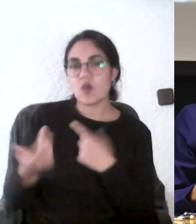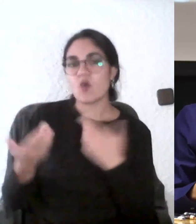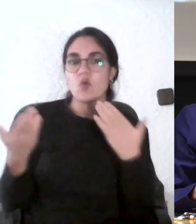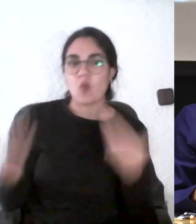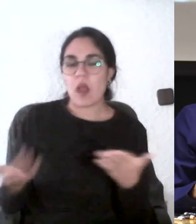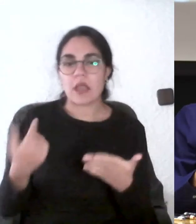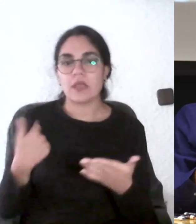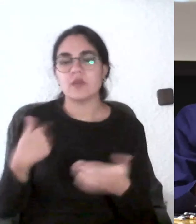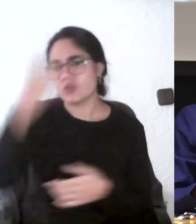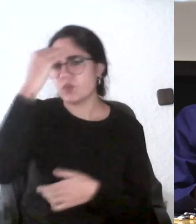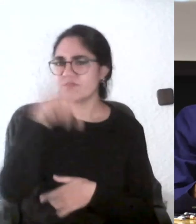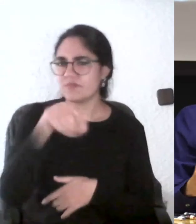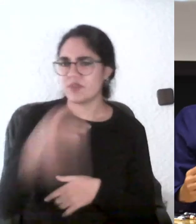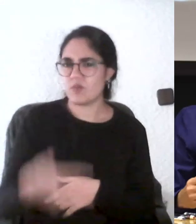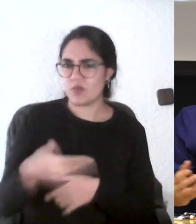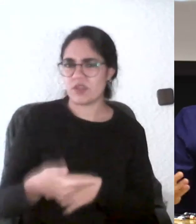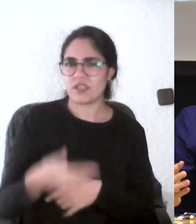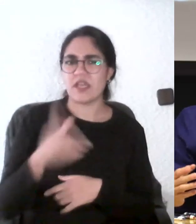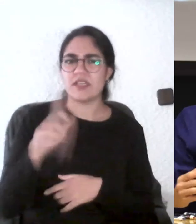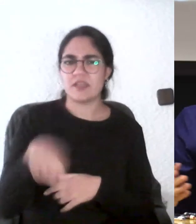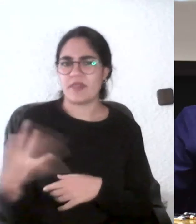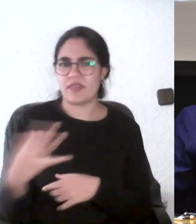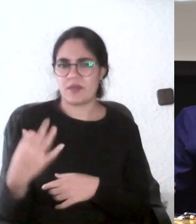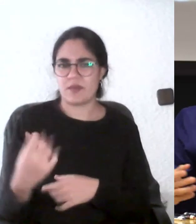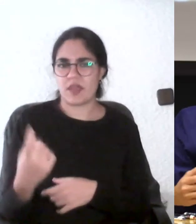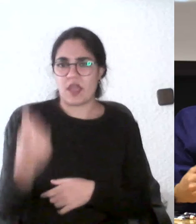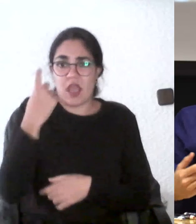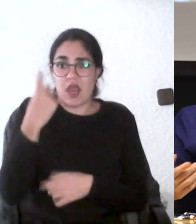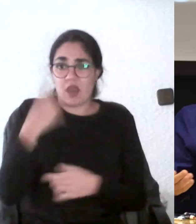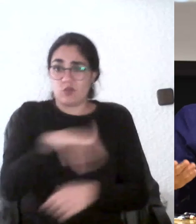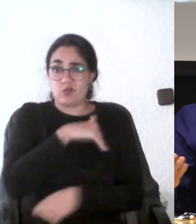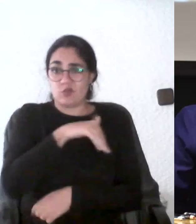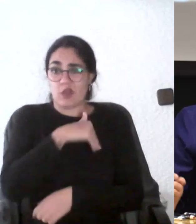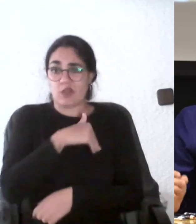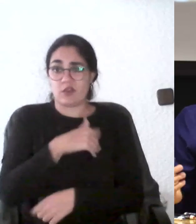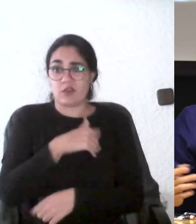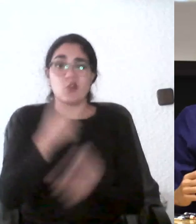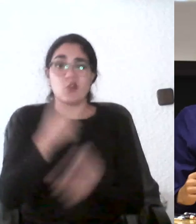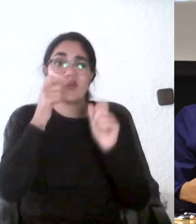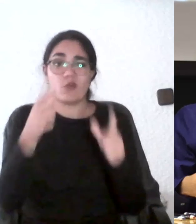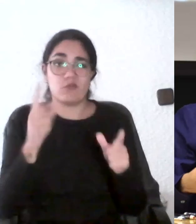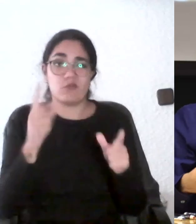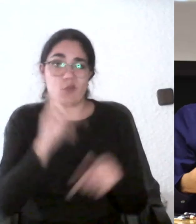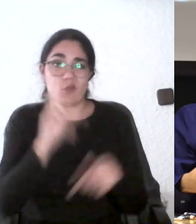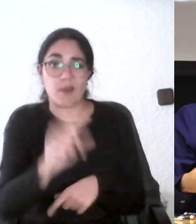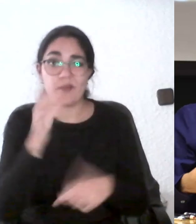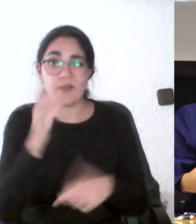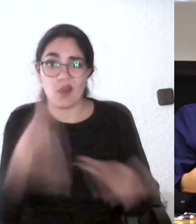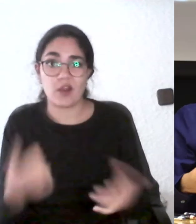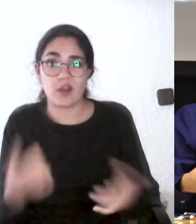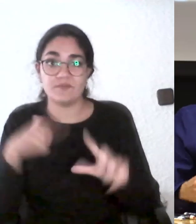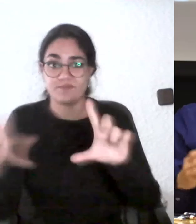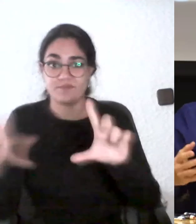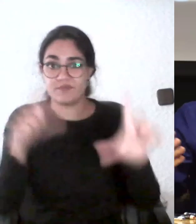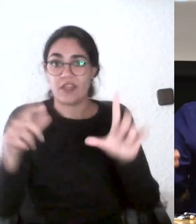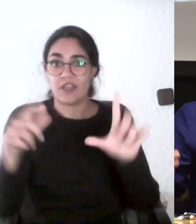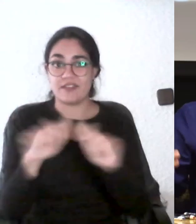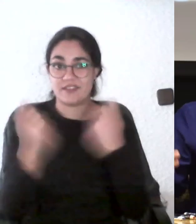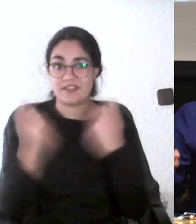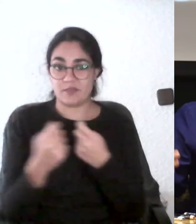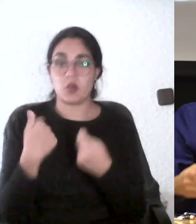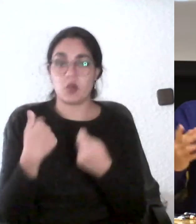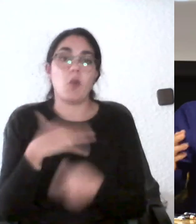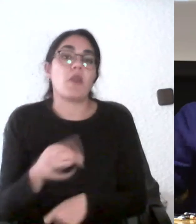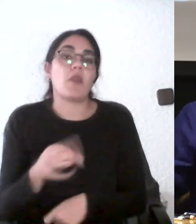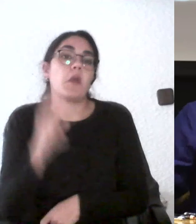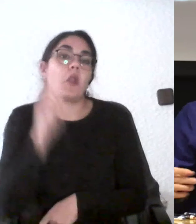creo que recae sobre nosotros o los estudiantes no van a ver este directo ahora mismo ni la grabación o lo mismo lo ven